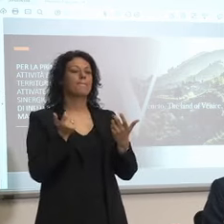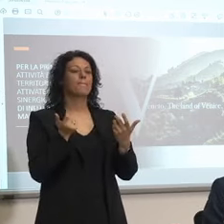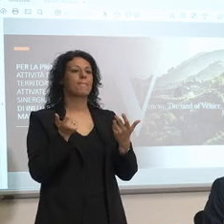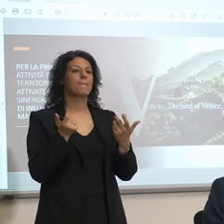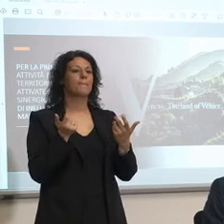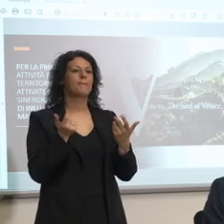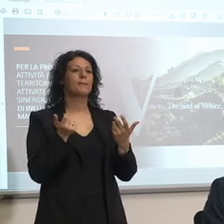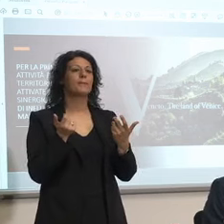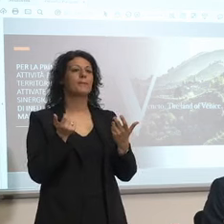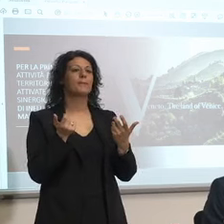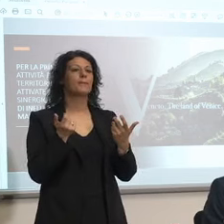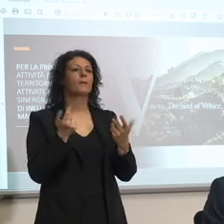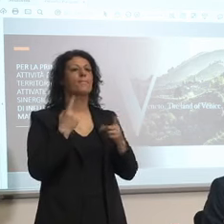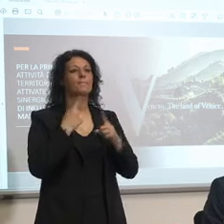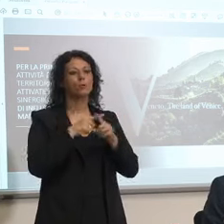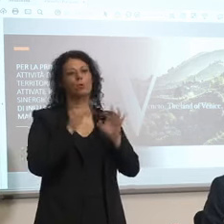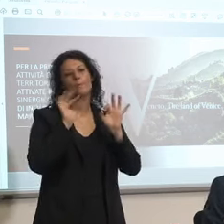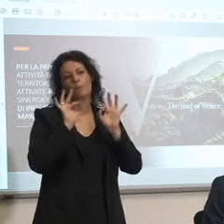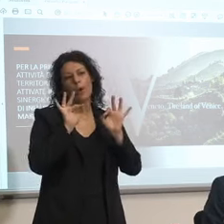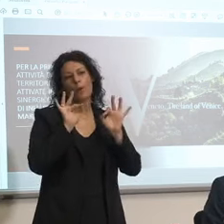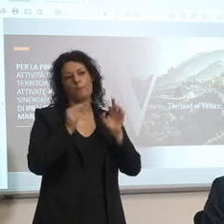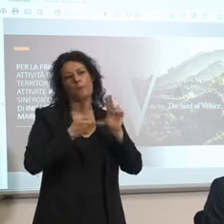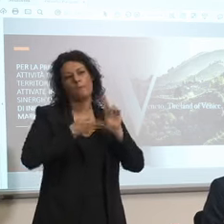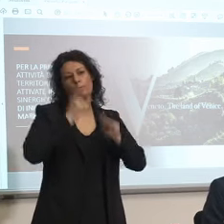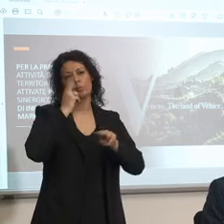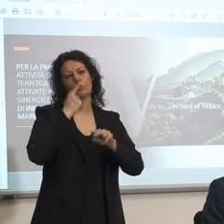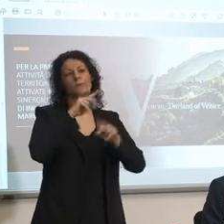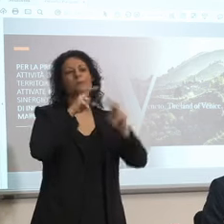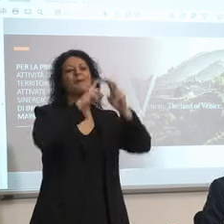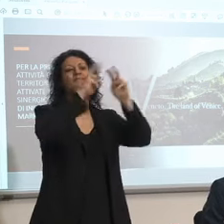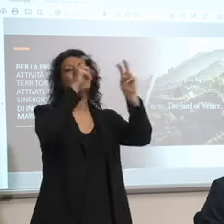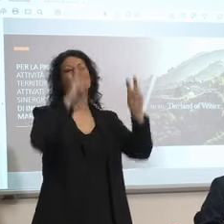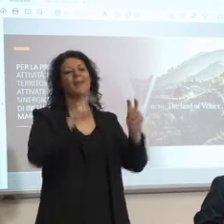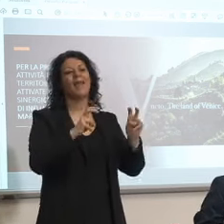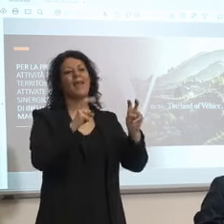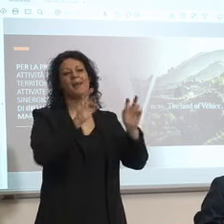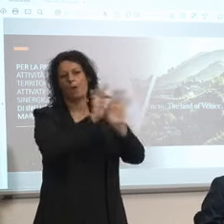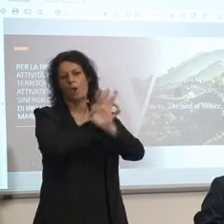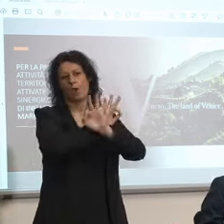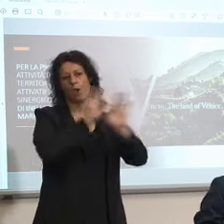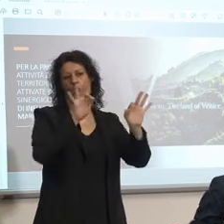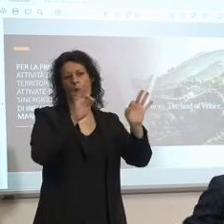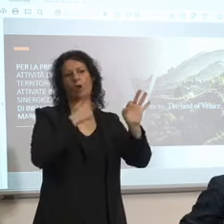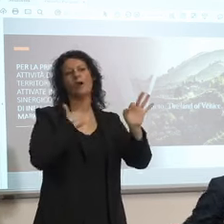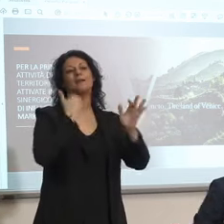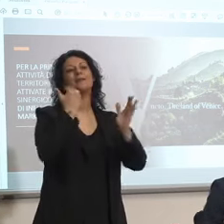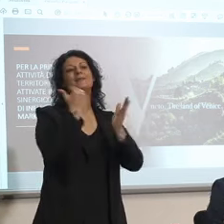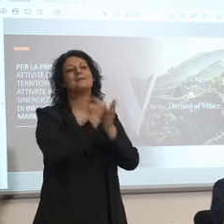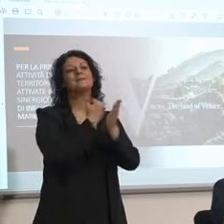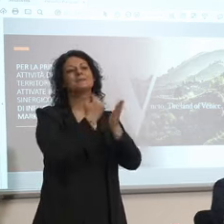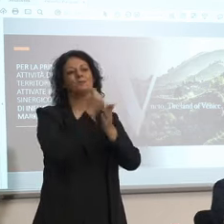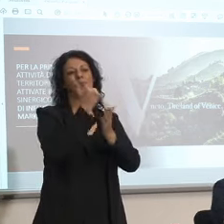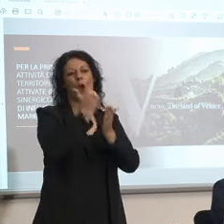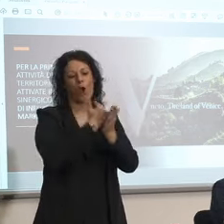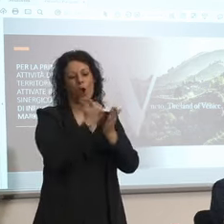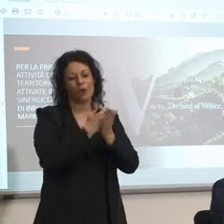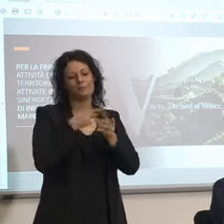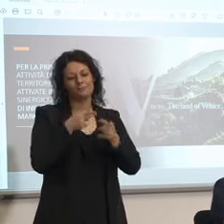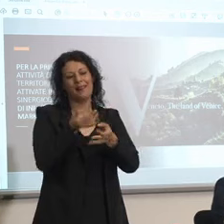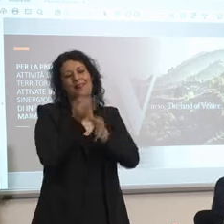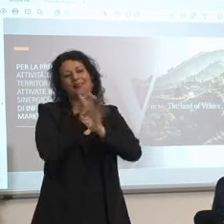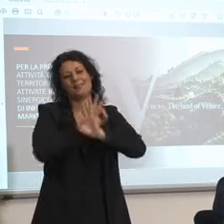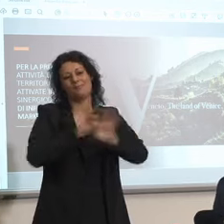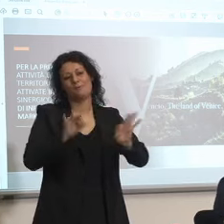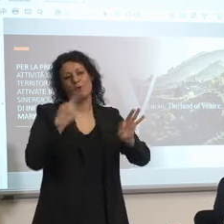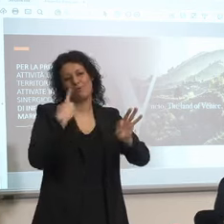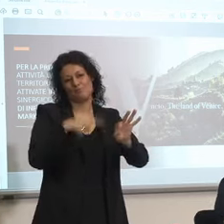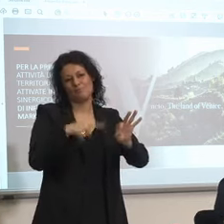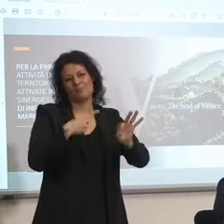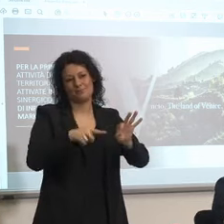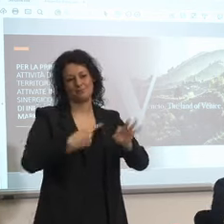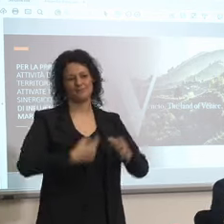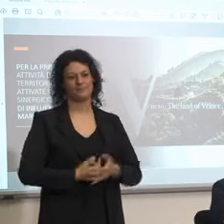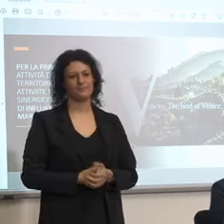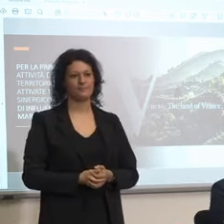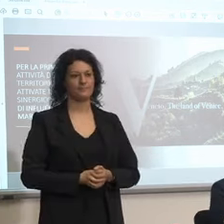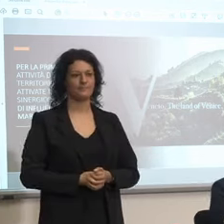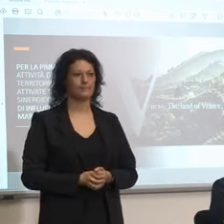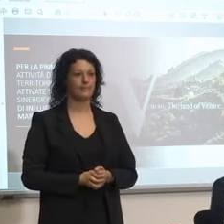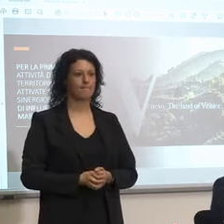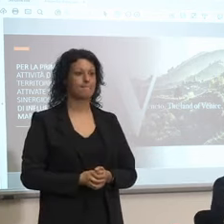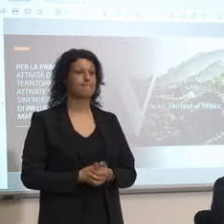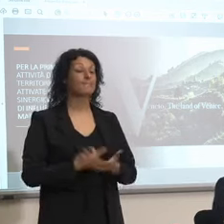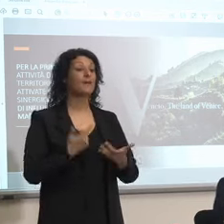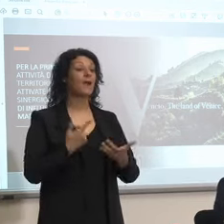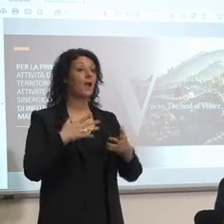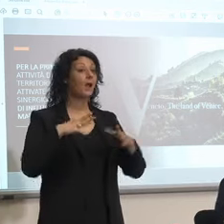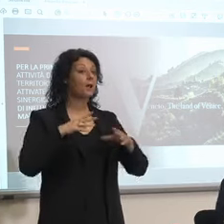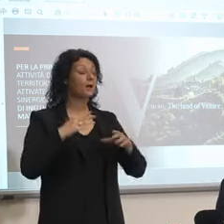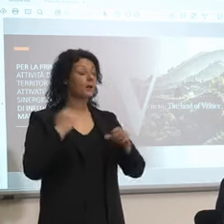diciamo risorsa delle fiere mancate ci ha messo a disposizione parecchia roba tempi